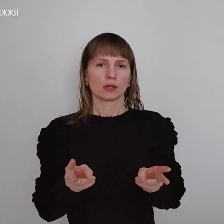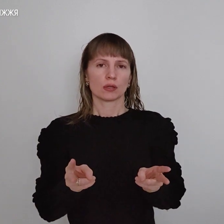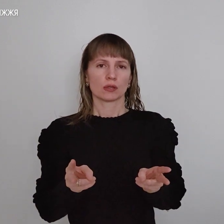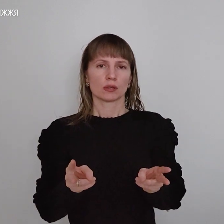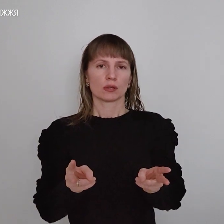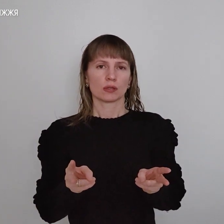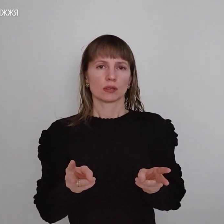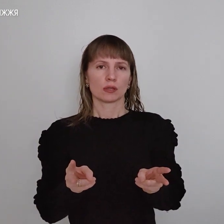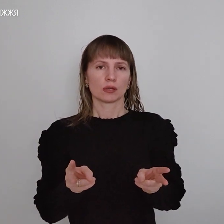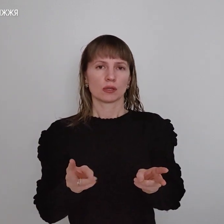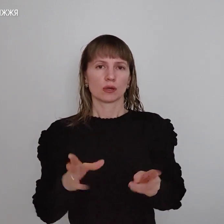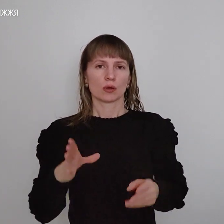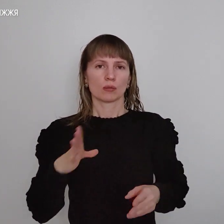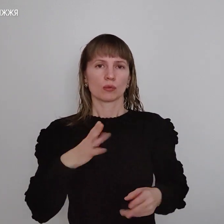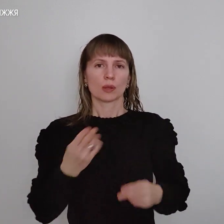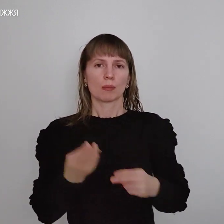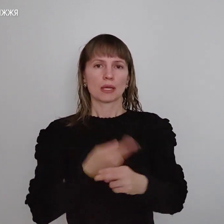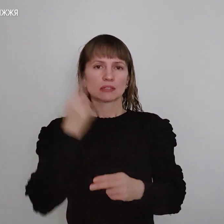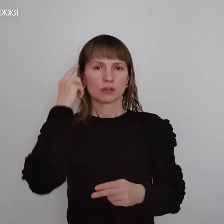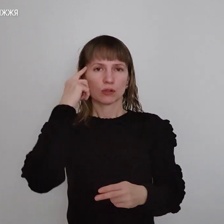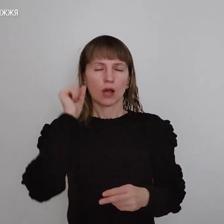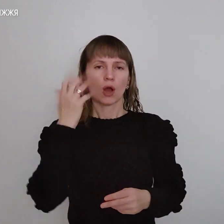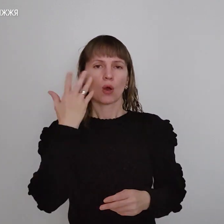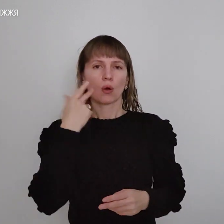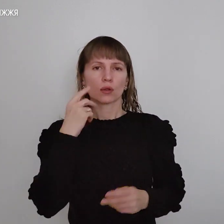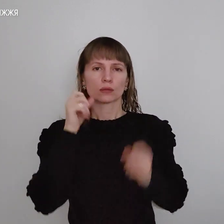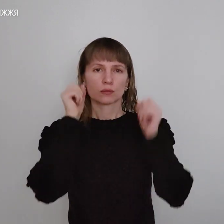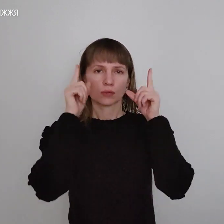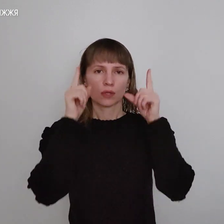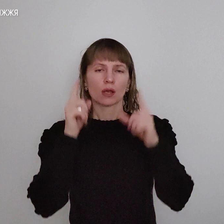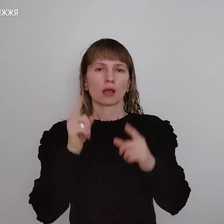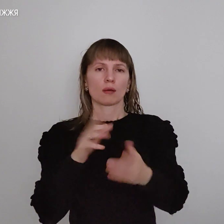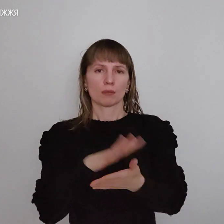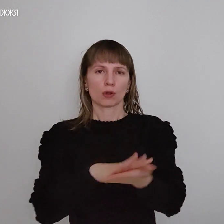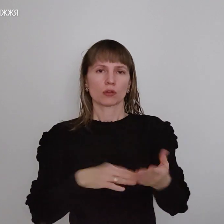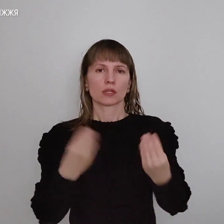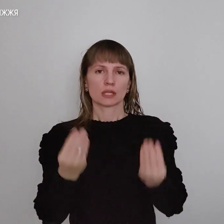пробути без свідомості. А коли втягнутися, продовжити надавати свідомості.